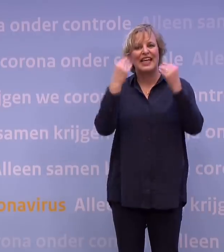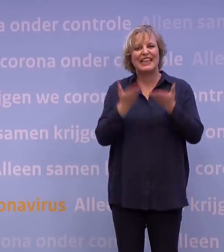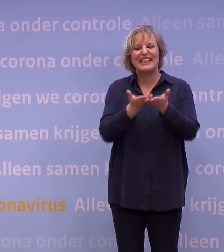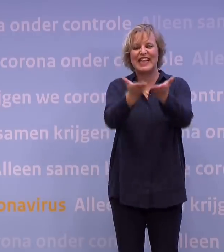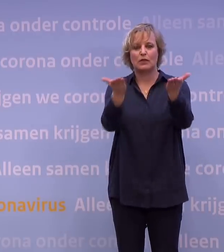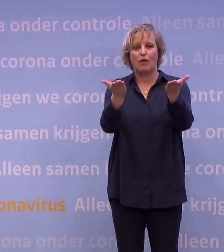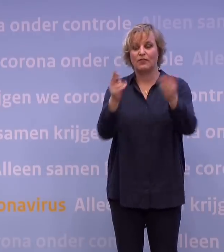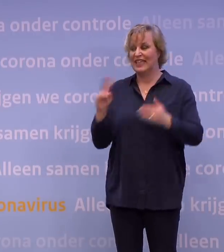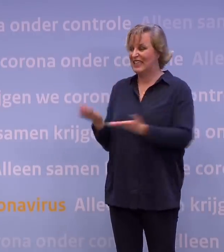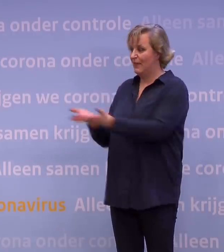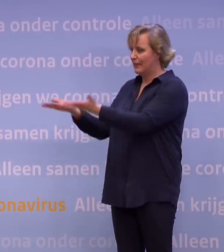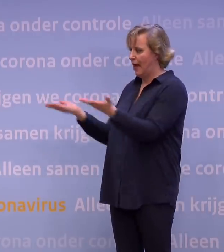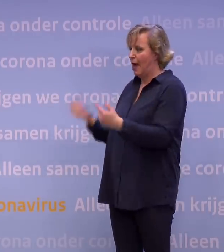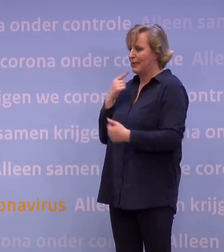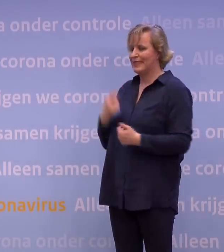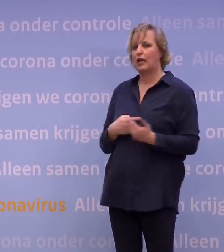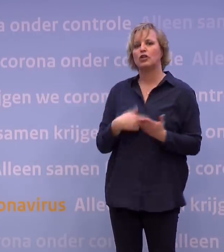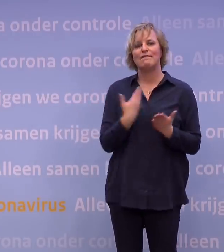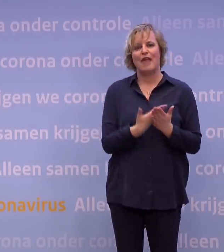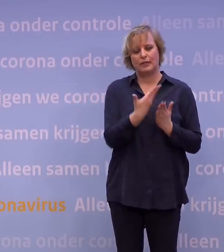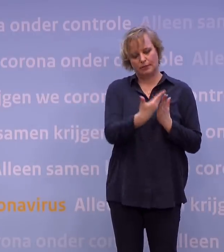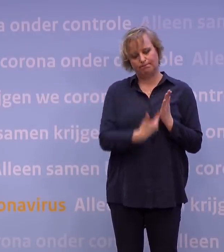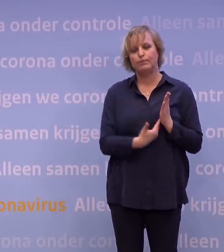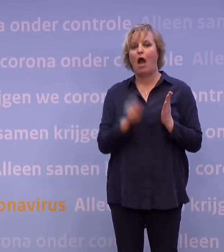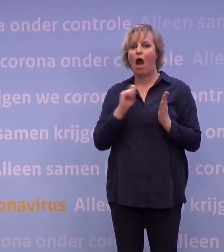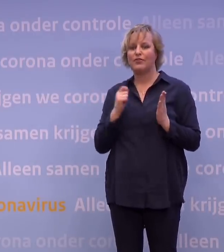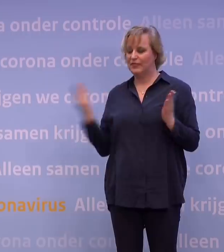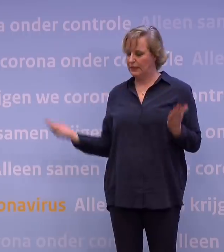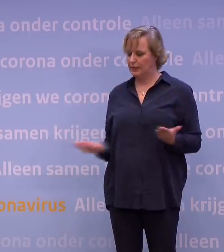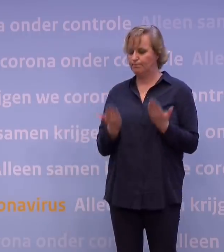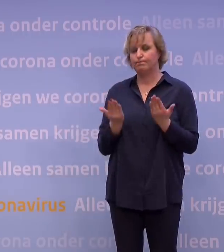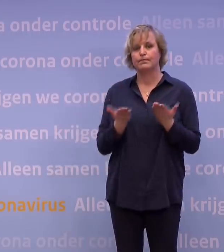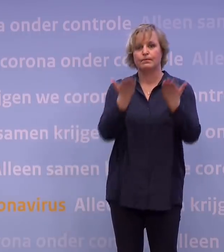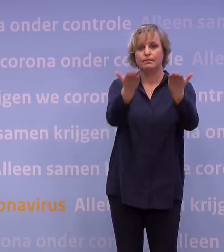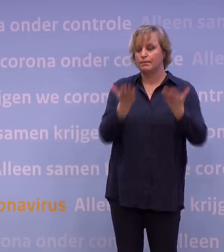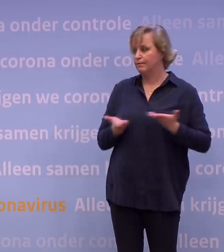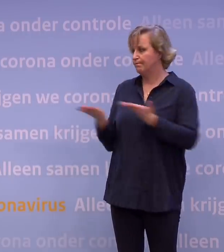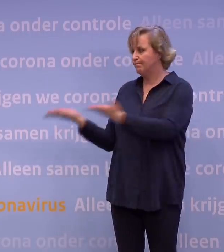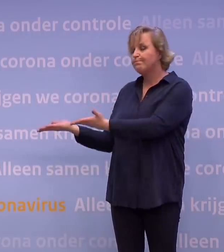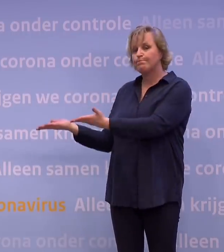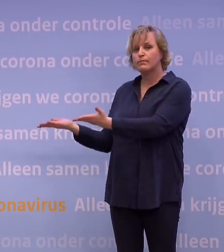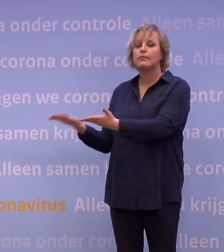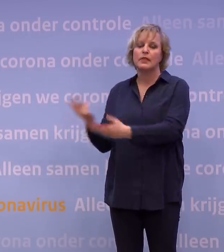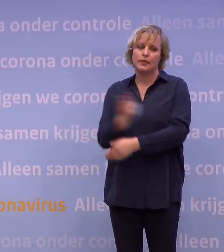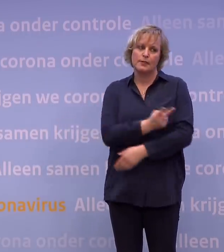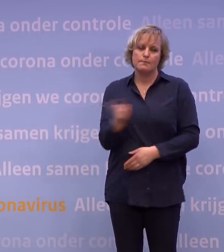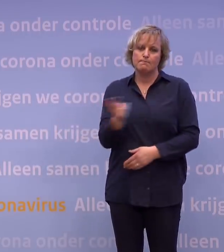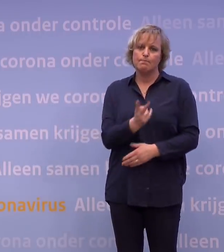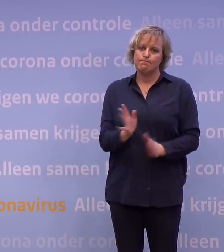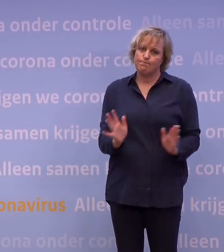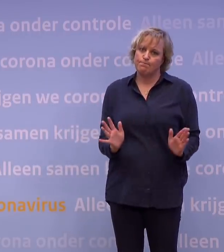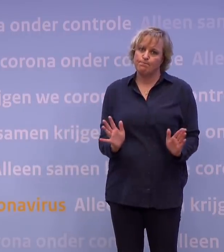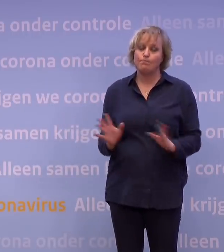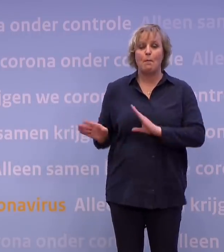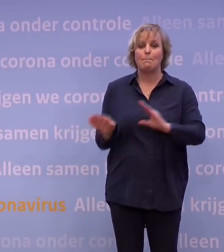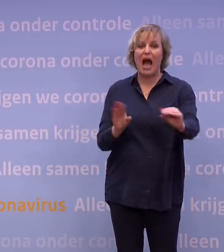tegen de Tweede Kamer te zeggen, dit zijn de feiten, dit zijn de adviezen die we hebben. En naar onze absolute overtuiging is er, hoe zwaar deze